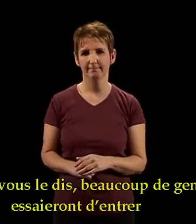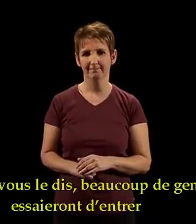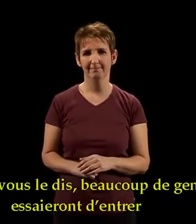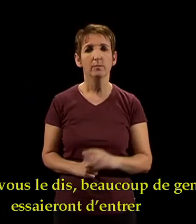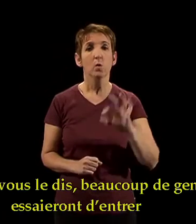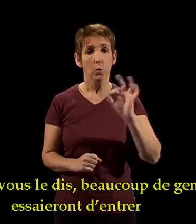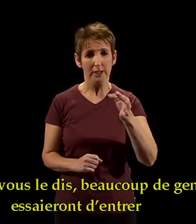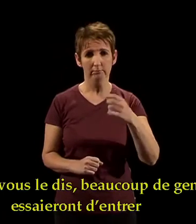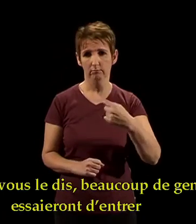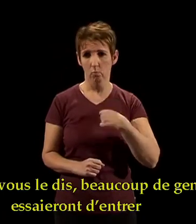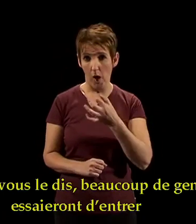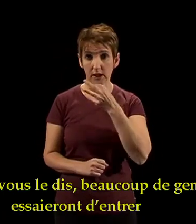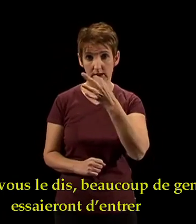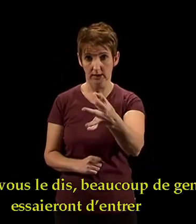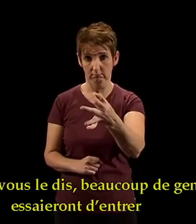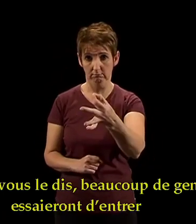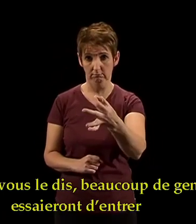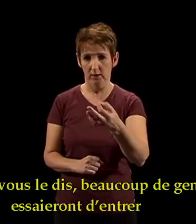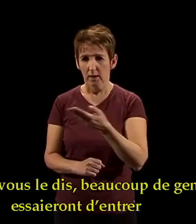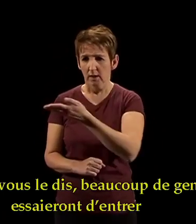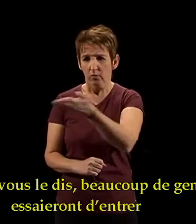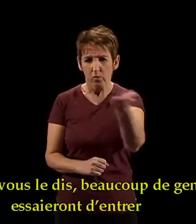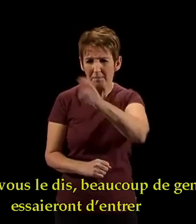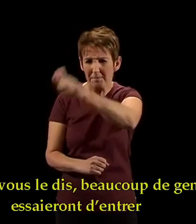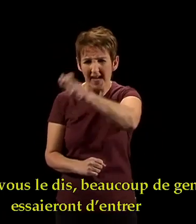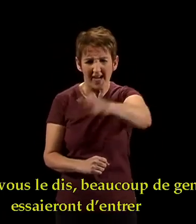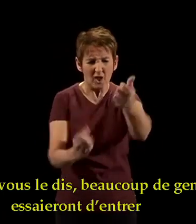» Oui, je vous le dis, beaucoup de gens essaieront d'entrer